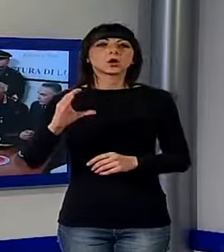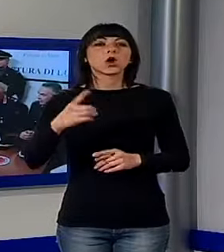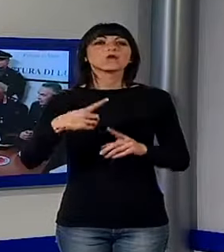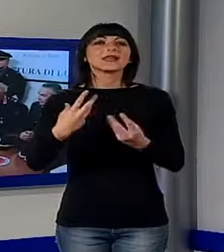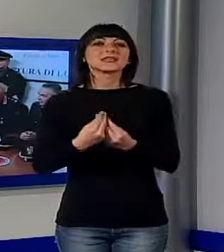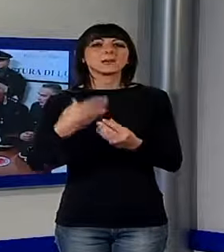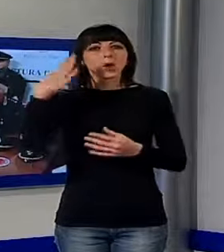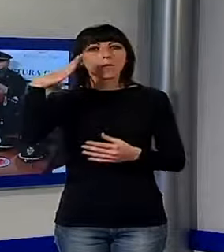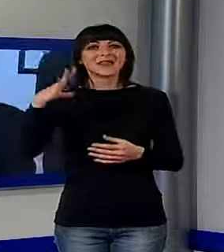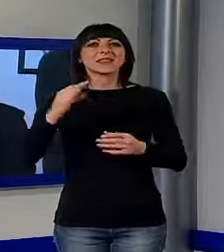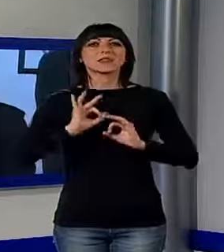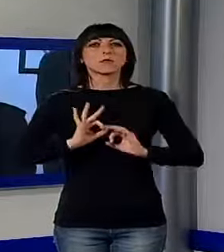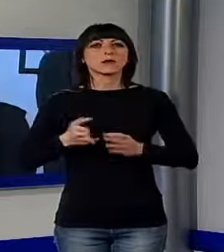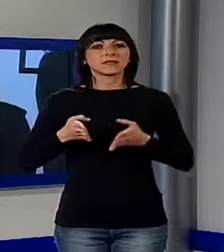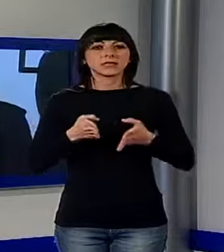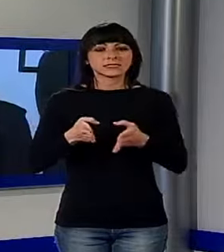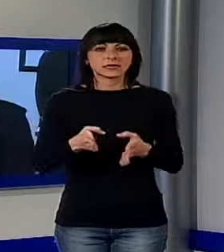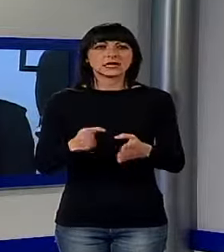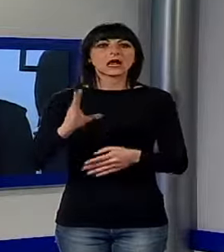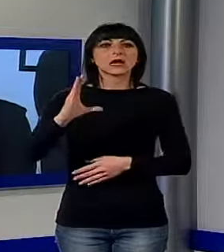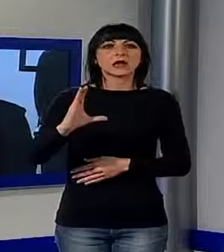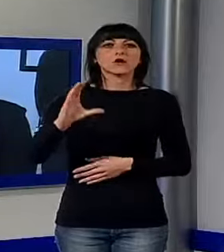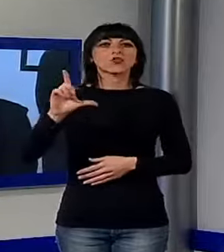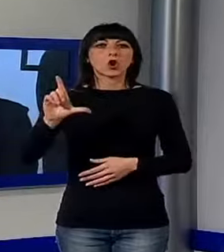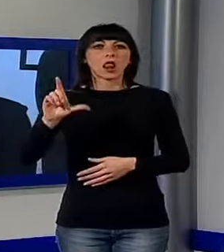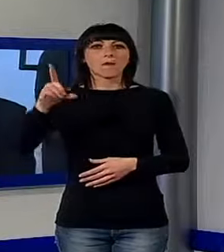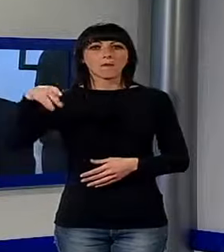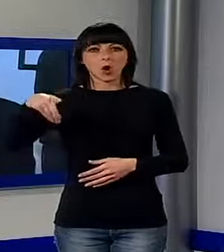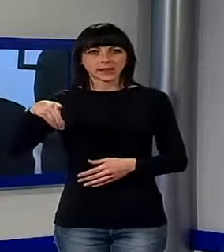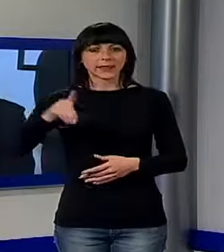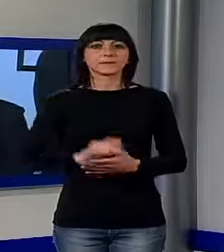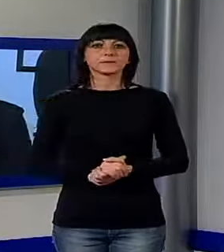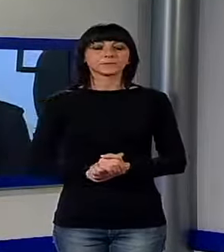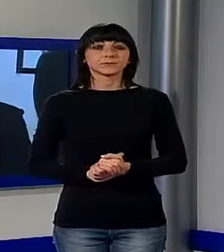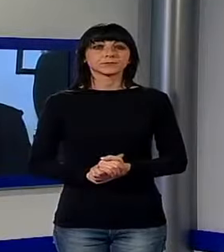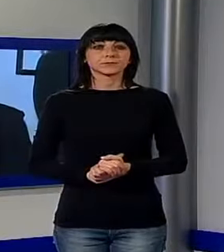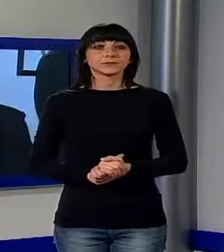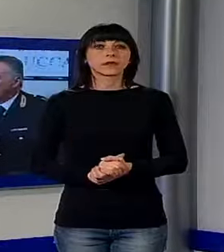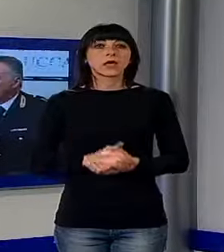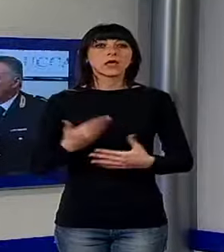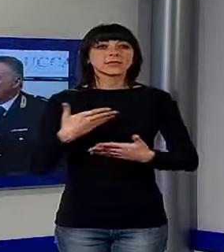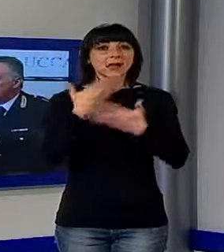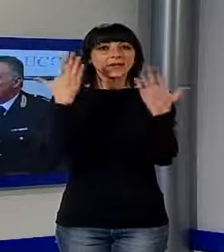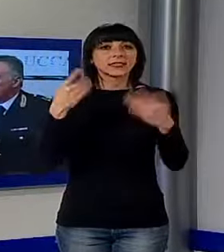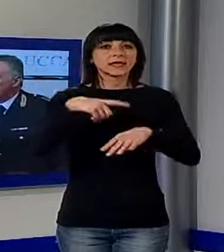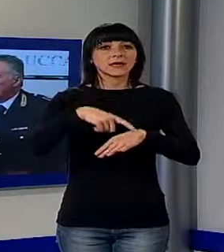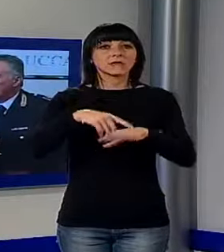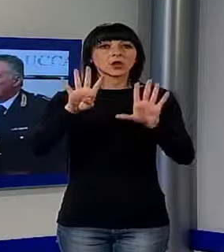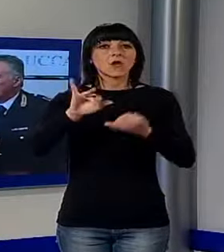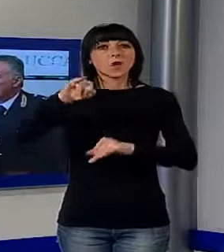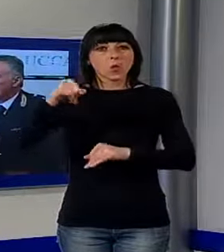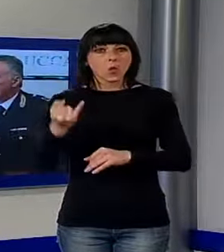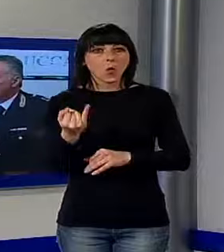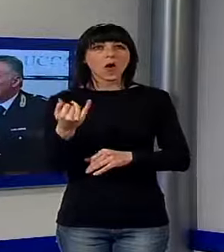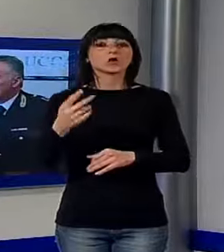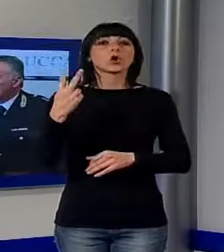della polizia stradale Calogero la porta e dai vertici della questura. Erano da poco passate le 9.15 quando due uomini armati di